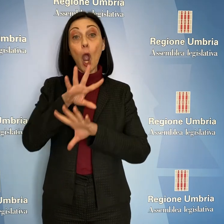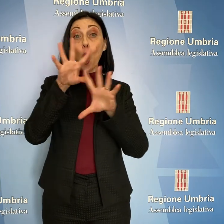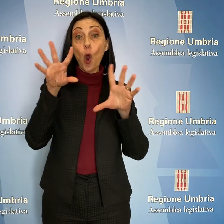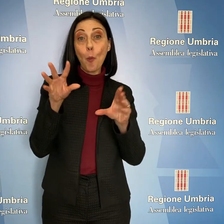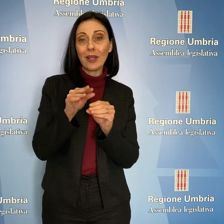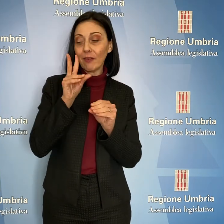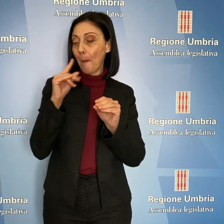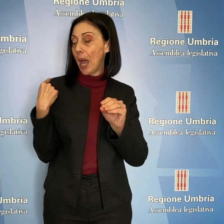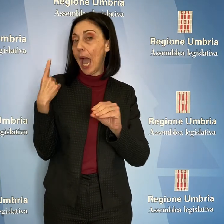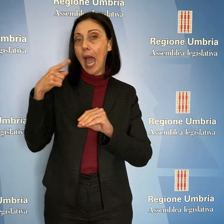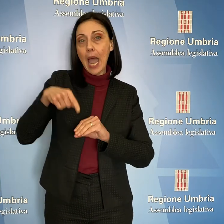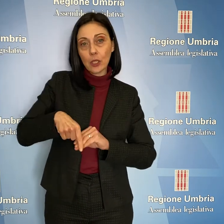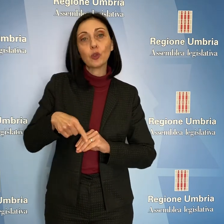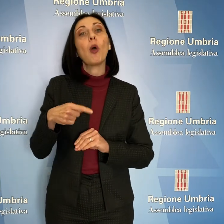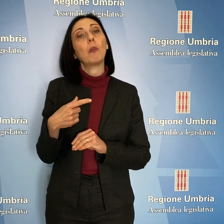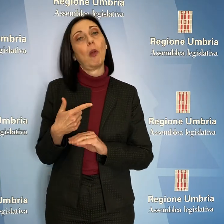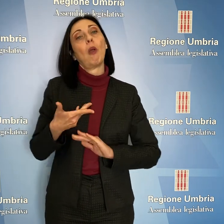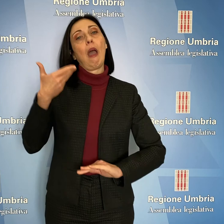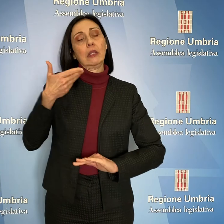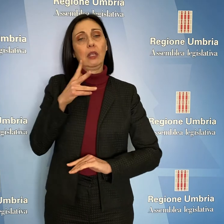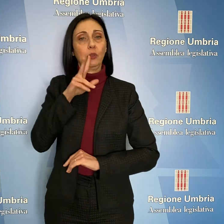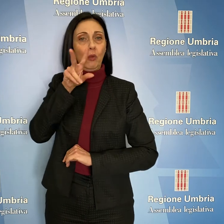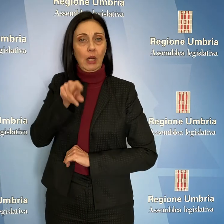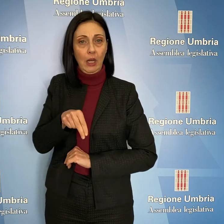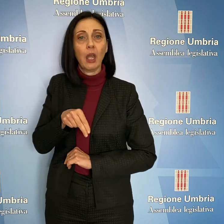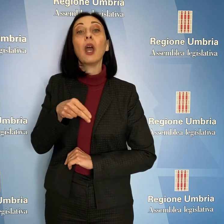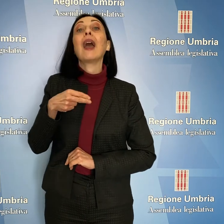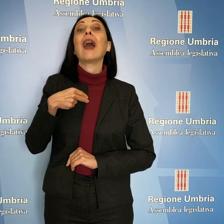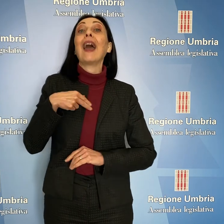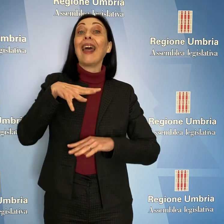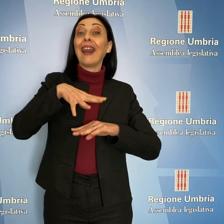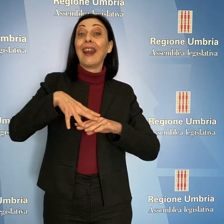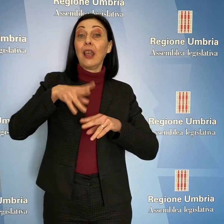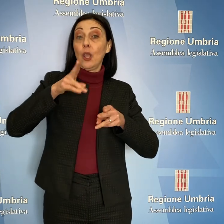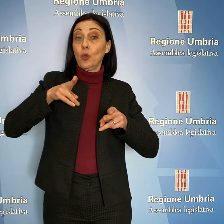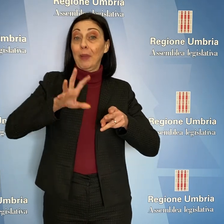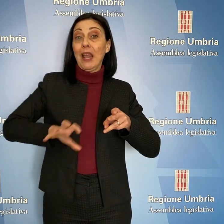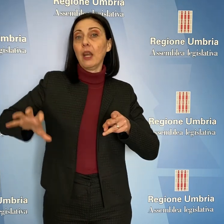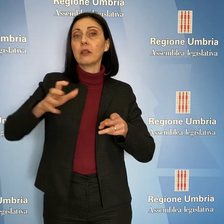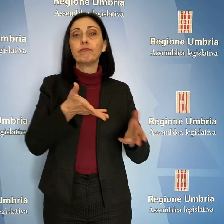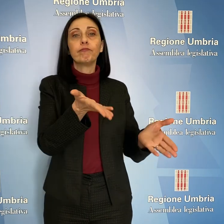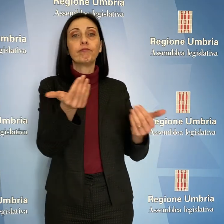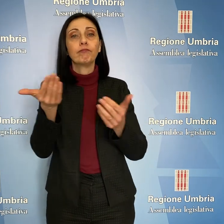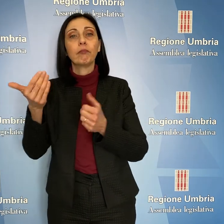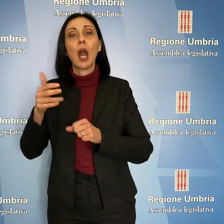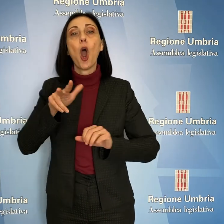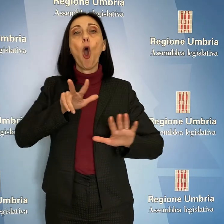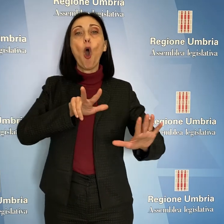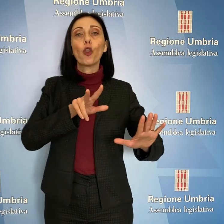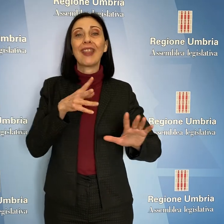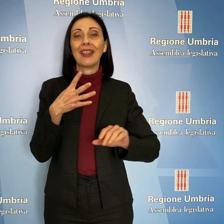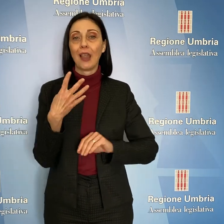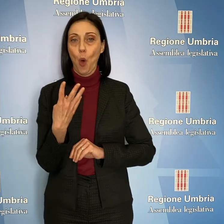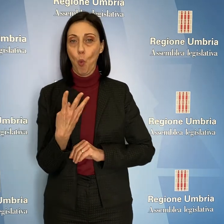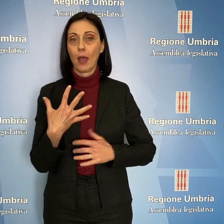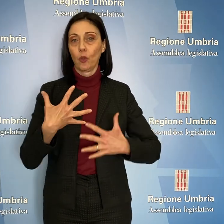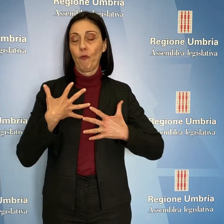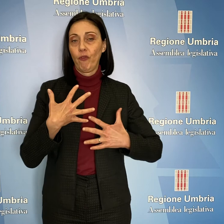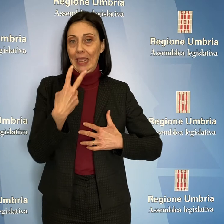da marzo a oggi, ha detto l'assessore, sono stati acquisiti dalla rete ospedaliera regionale 84 ventilatori per la